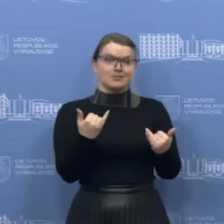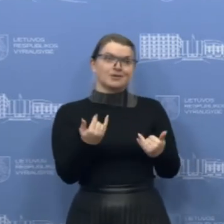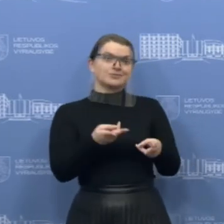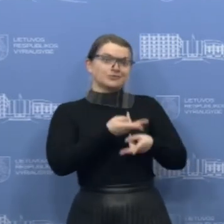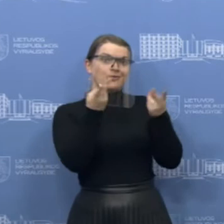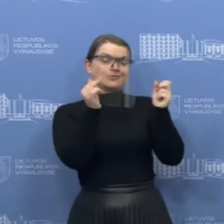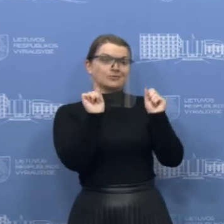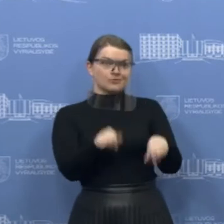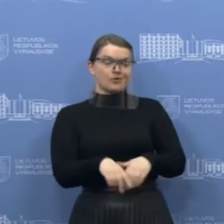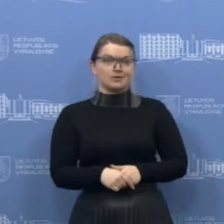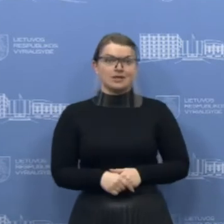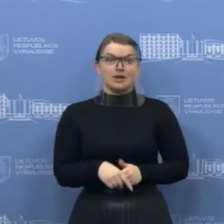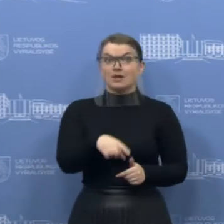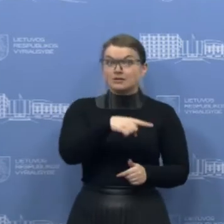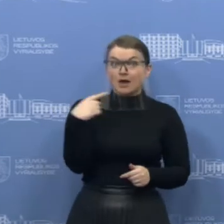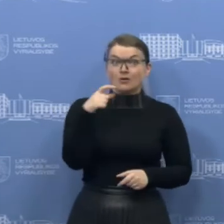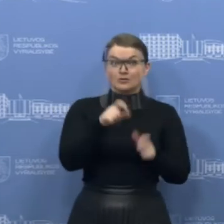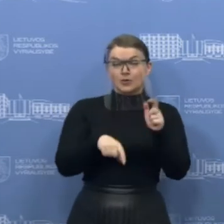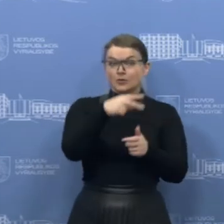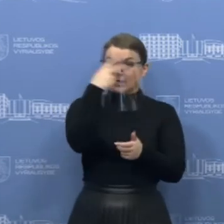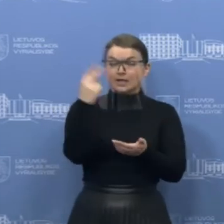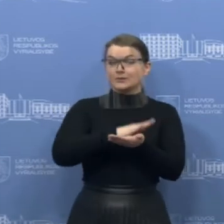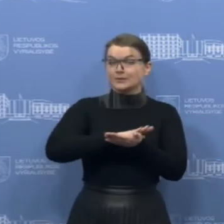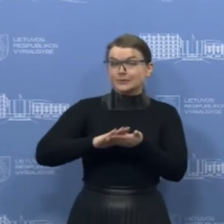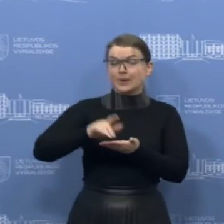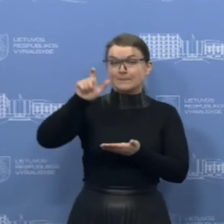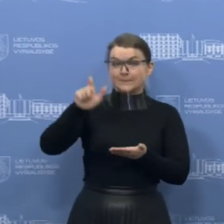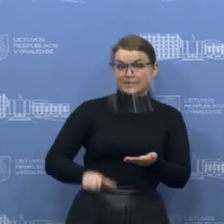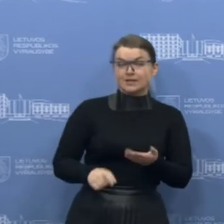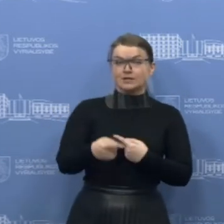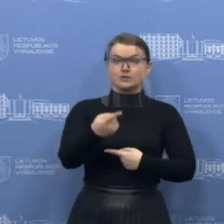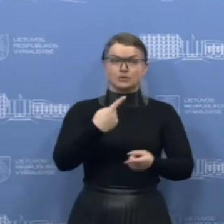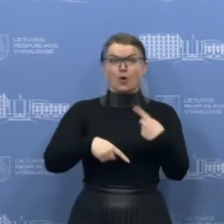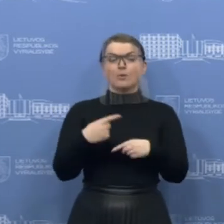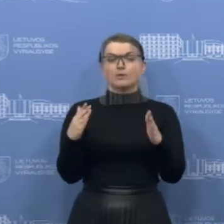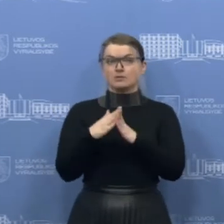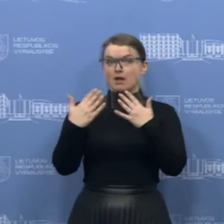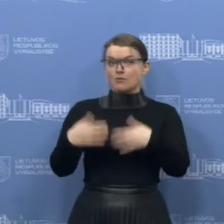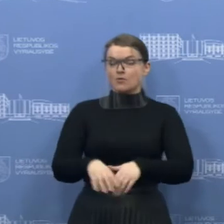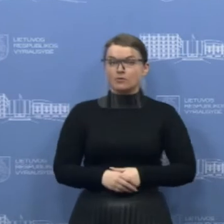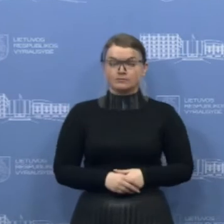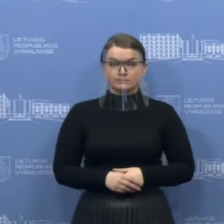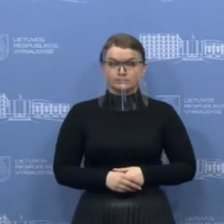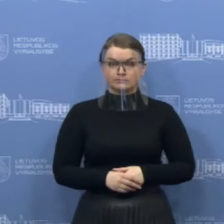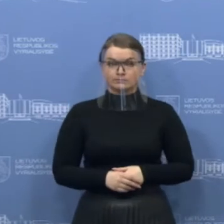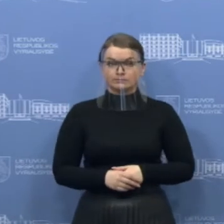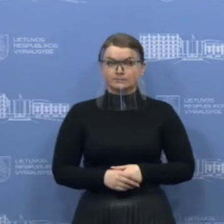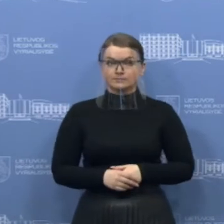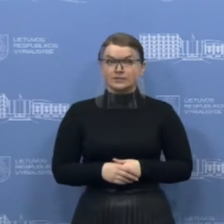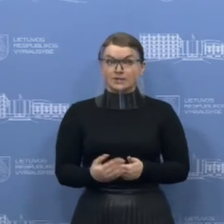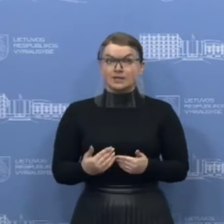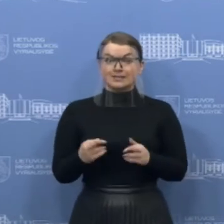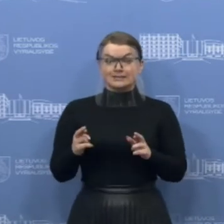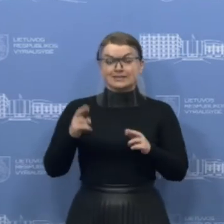nemažas skaičius mūsų Lietuvos piliečių grįžo namo. Ir be abejo, mes visi